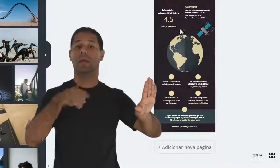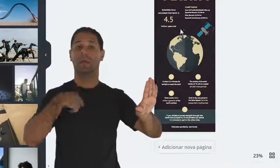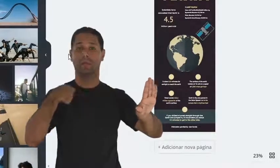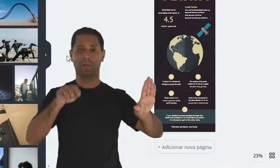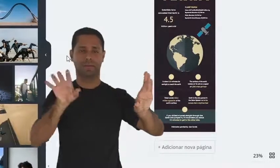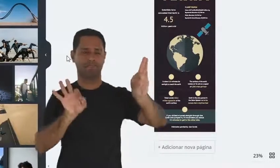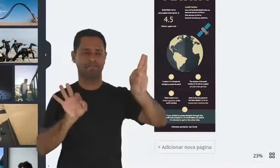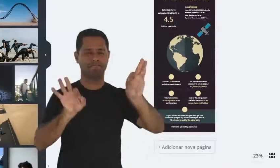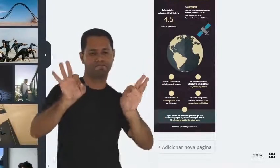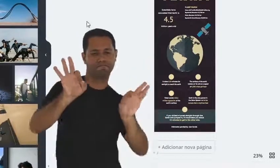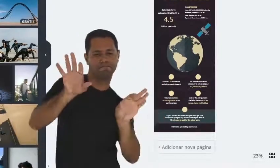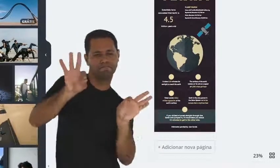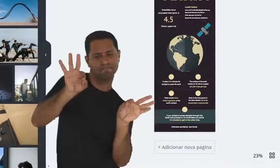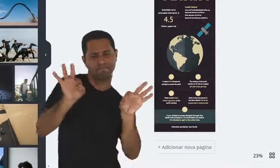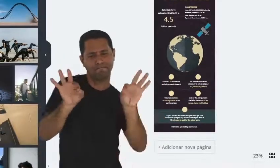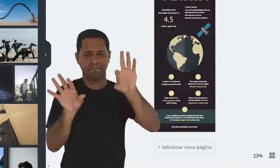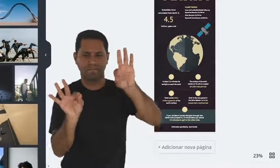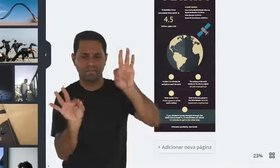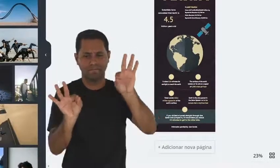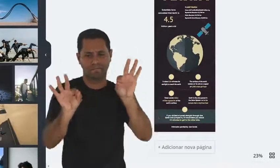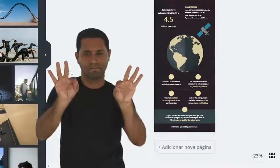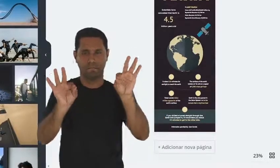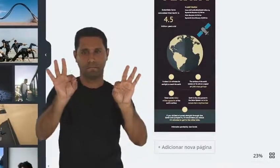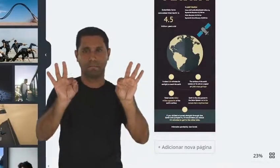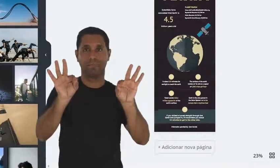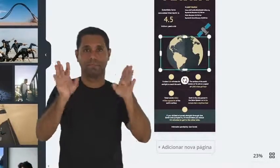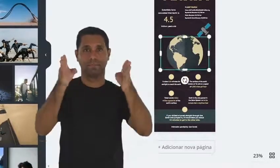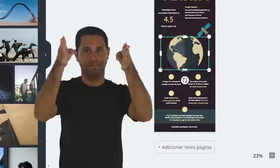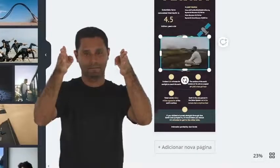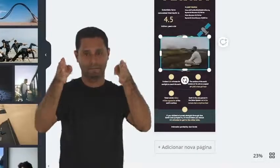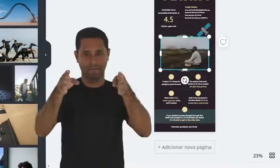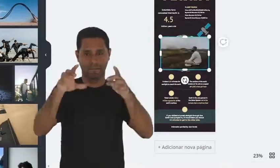preciso posicionar do jeito que eu quero.